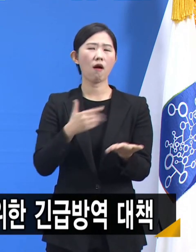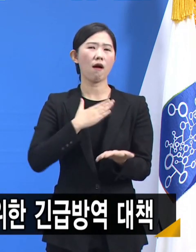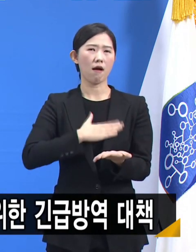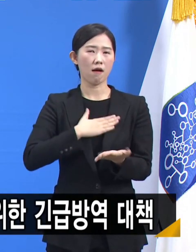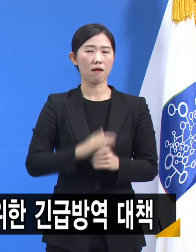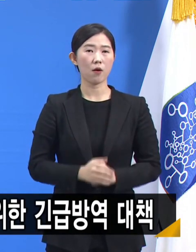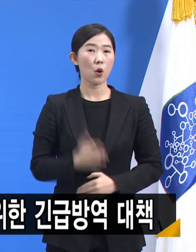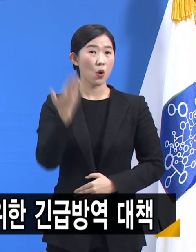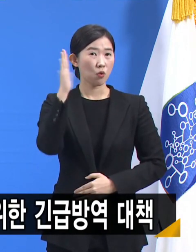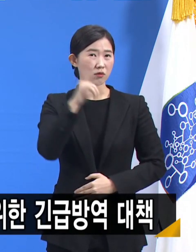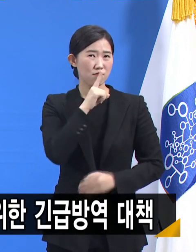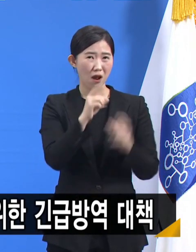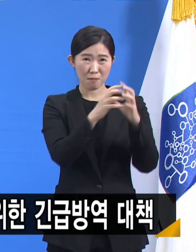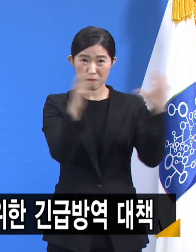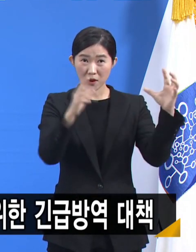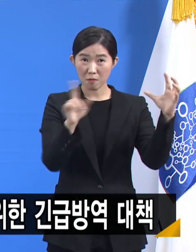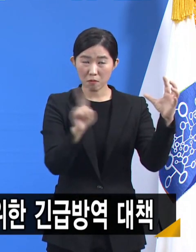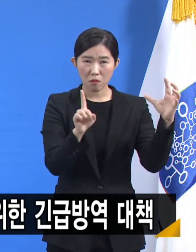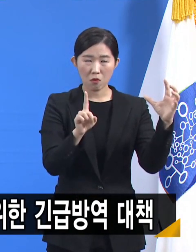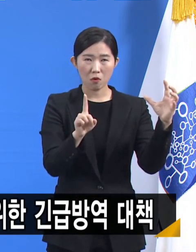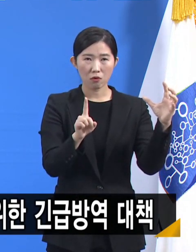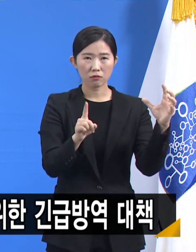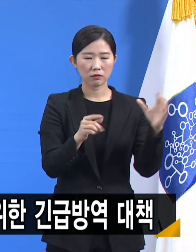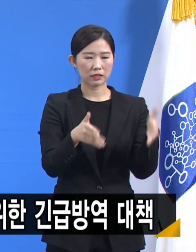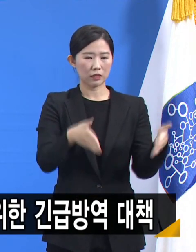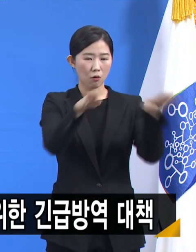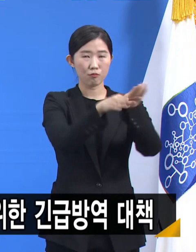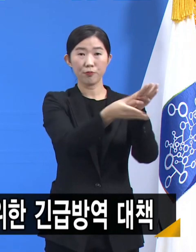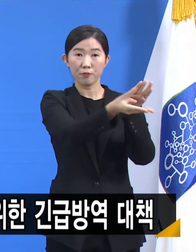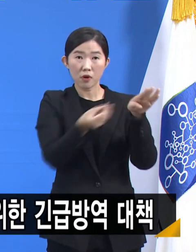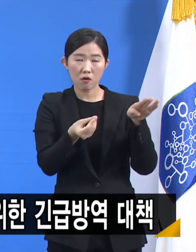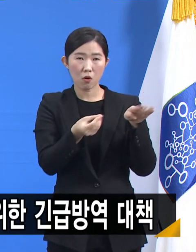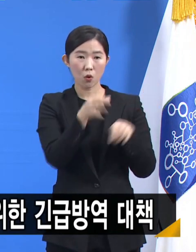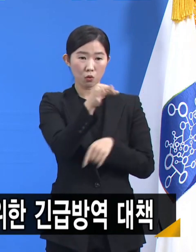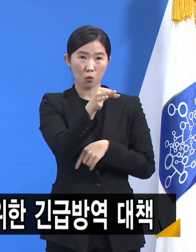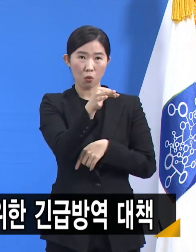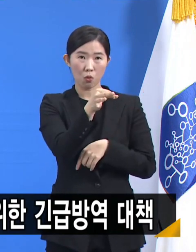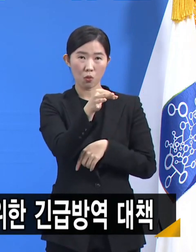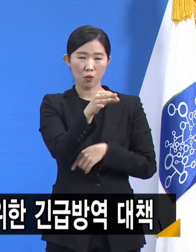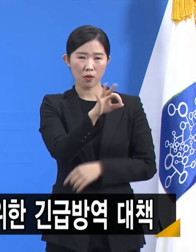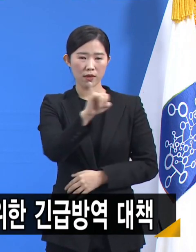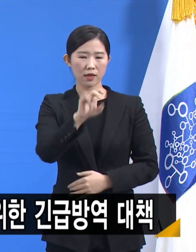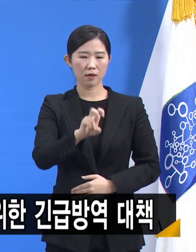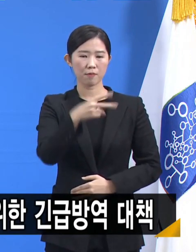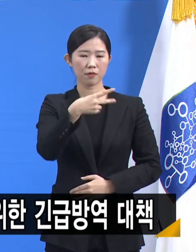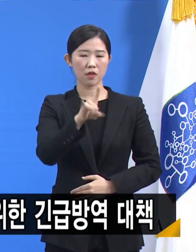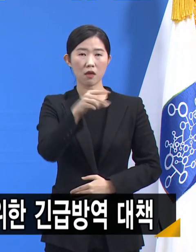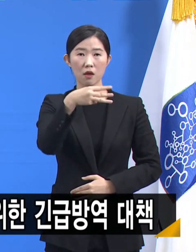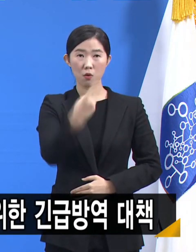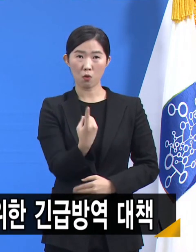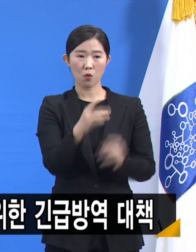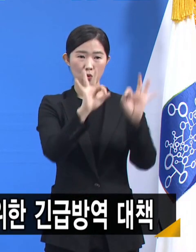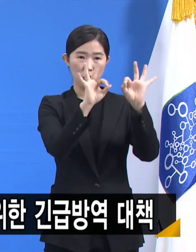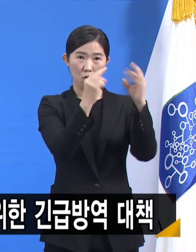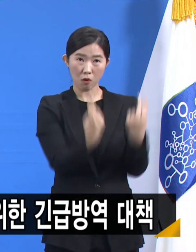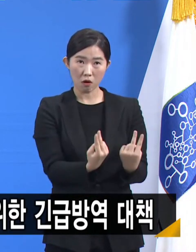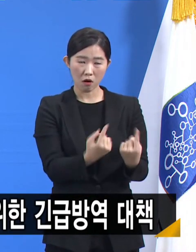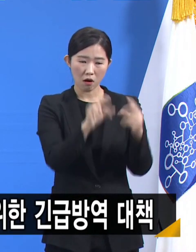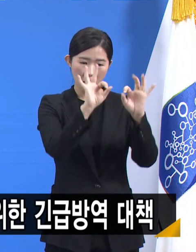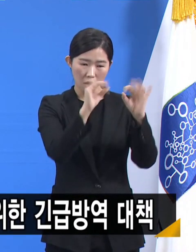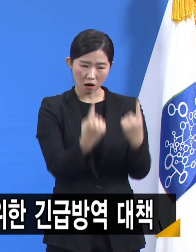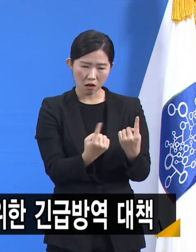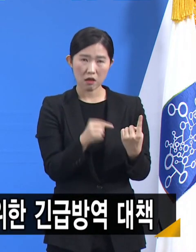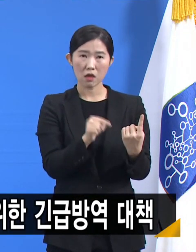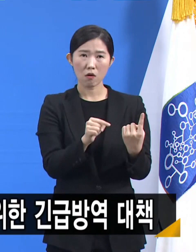논란이 되고 있는 임대료 강제 감면을 통한 임대인에게 전가하는 방식은 바람직하지가